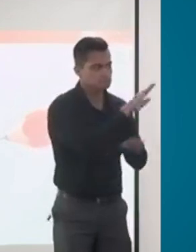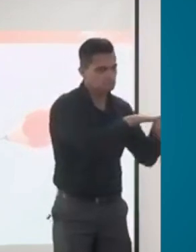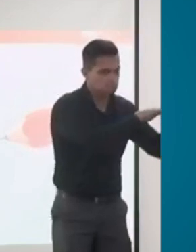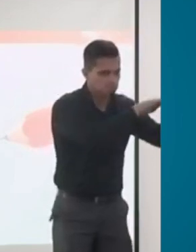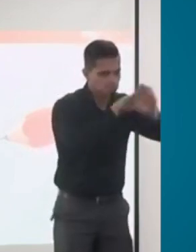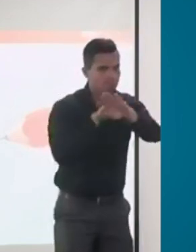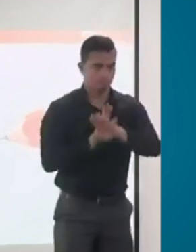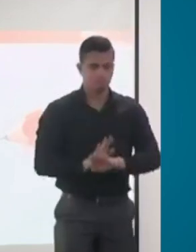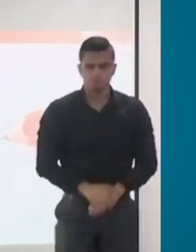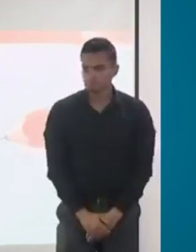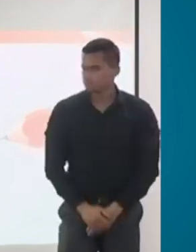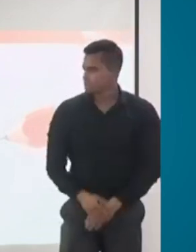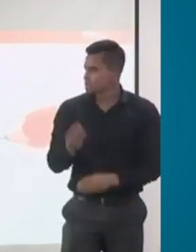Gracias, doctora Clemencia.